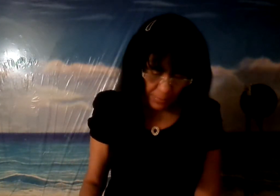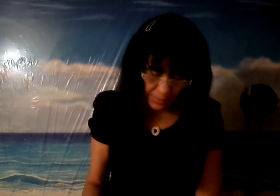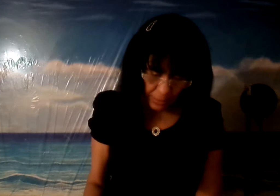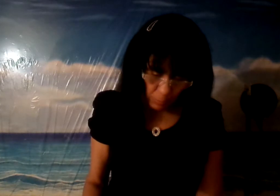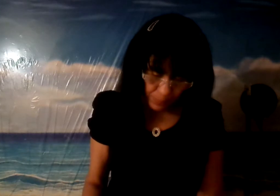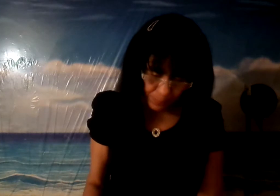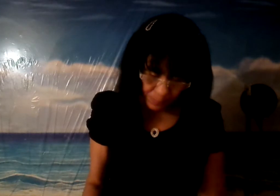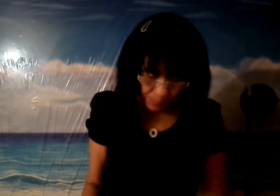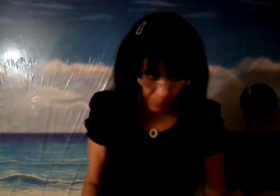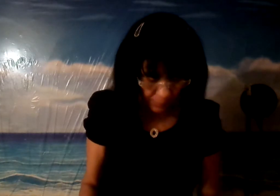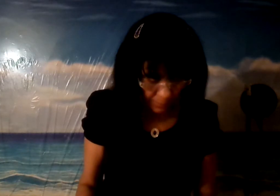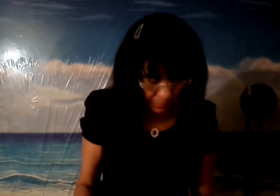Mateo